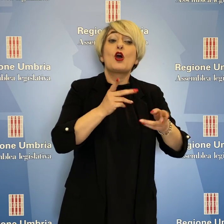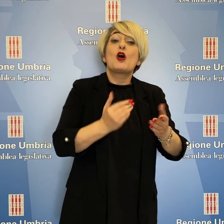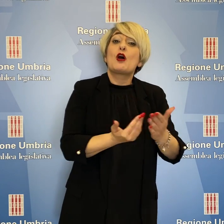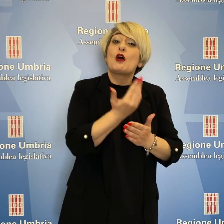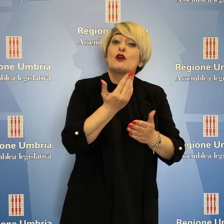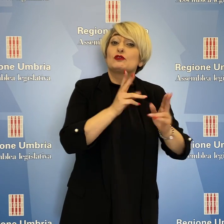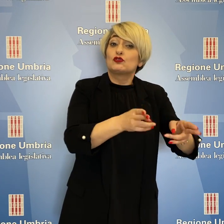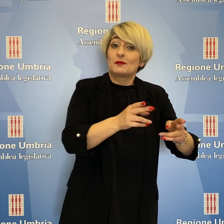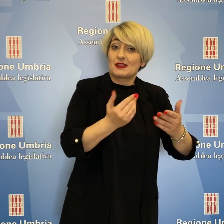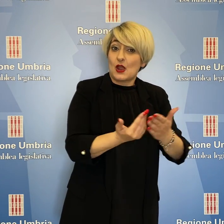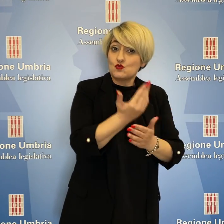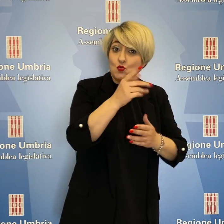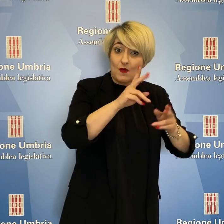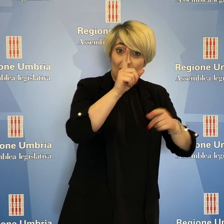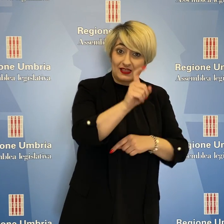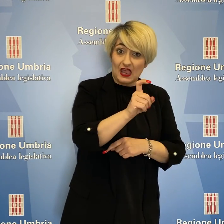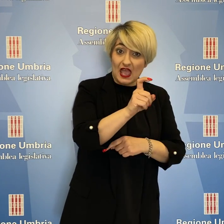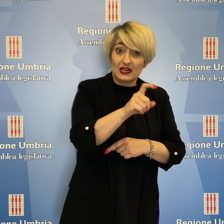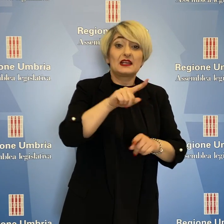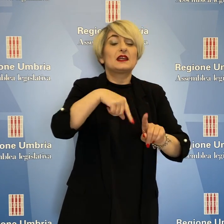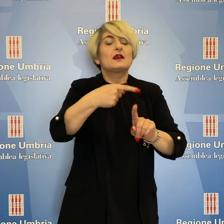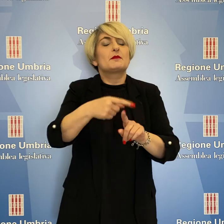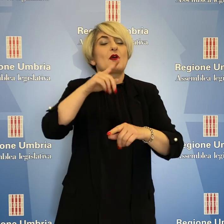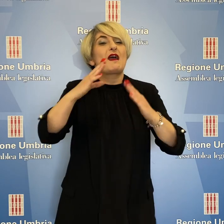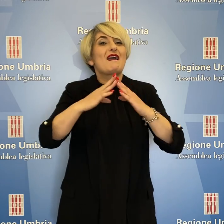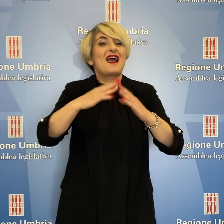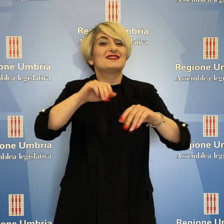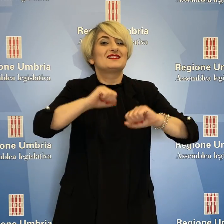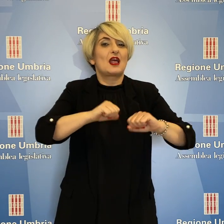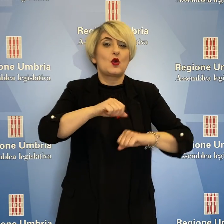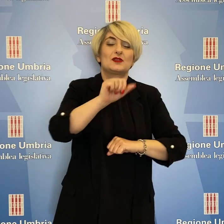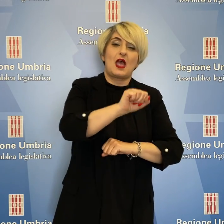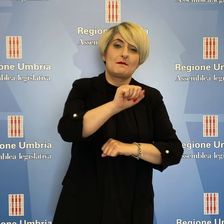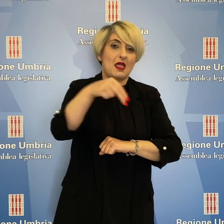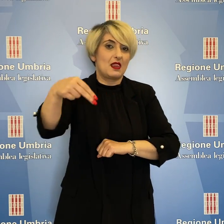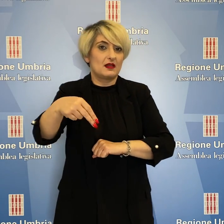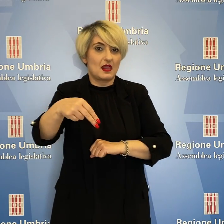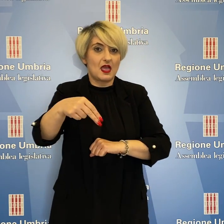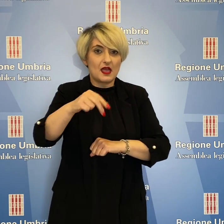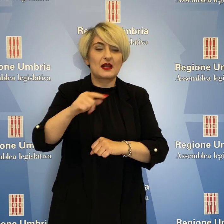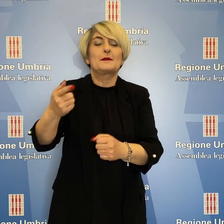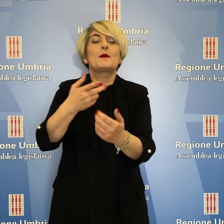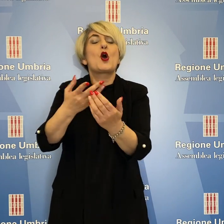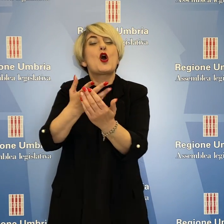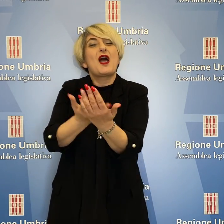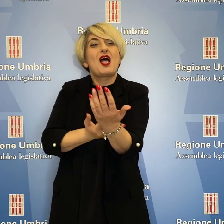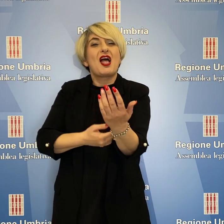ospedale a Terni, alle case della salute ad Amelia e Narni, fino all'emodinamica a Orvieto.